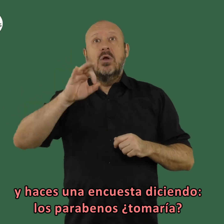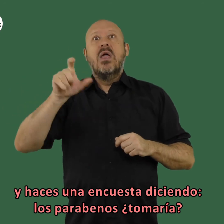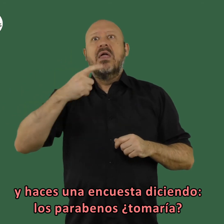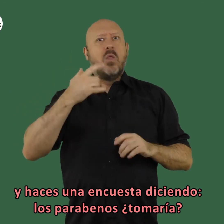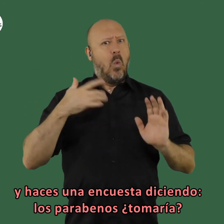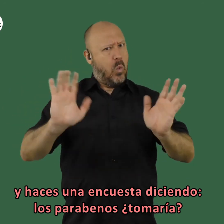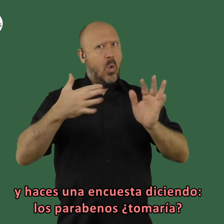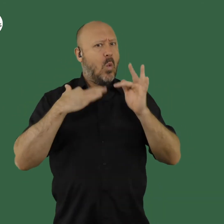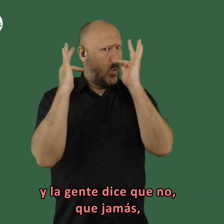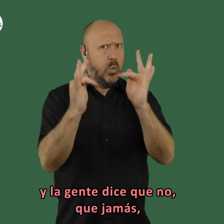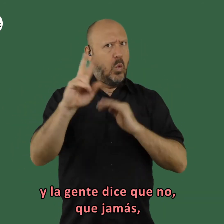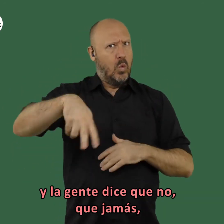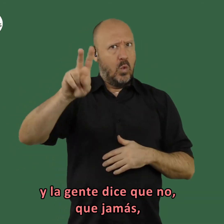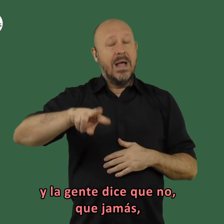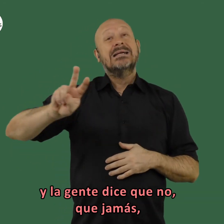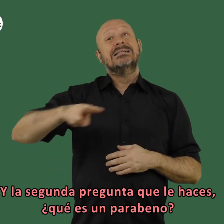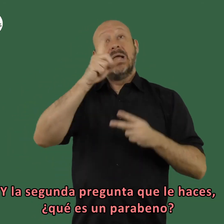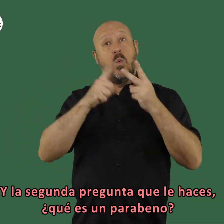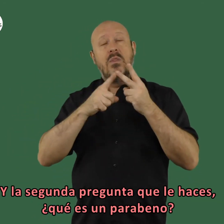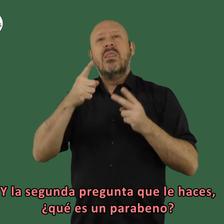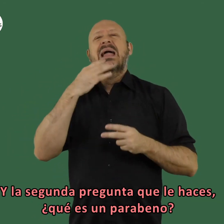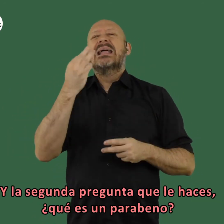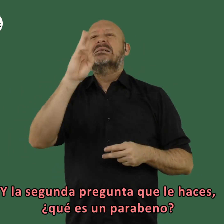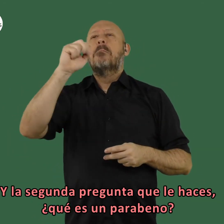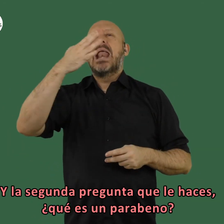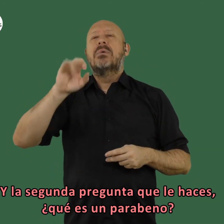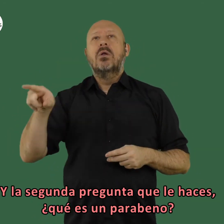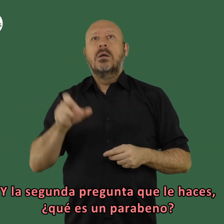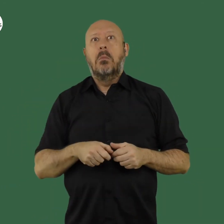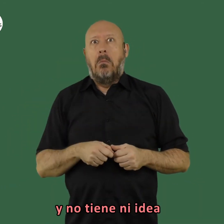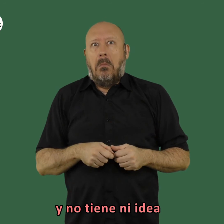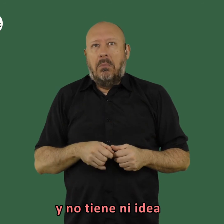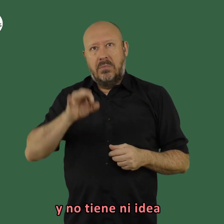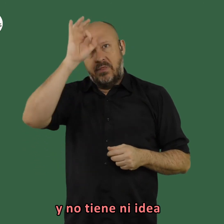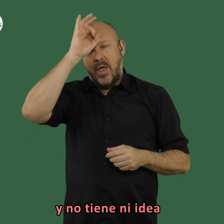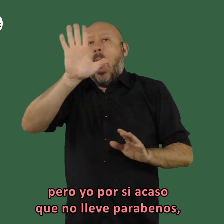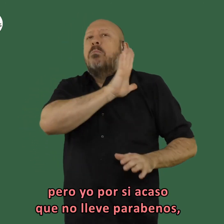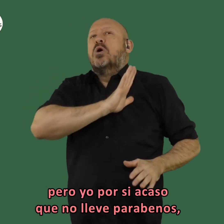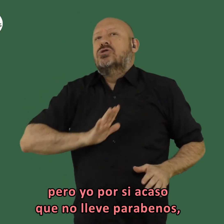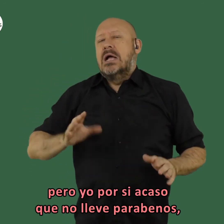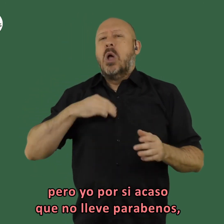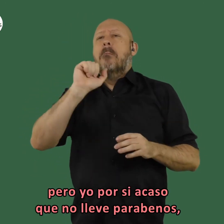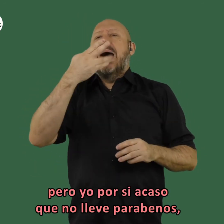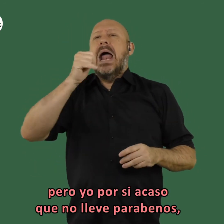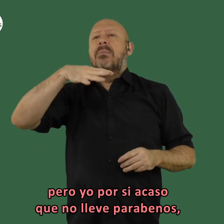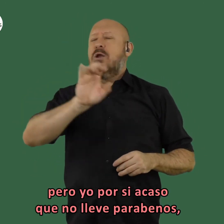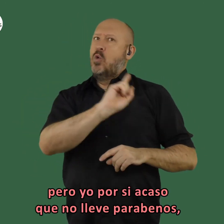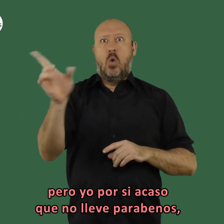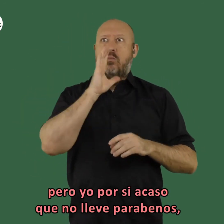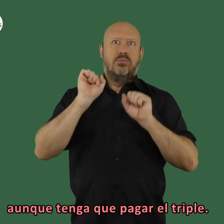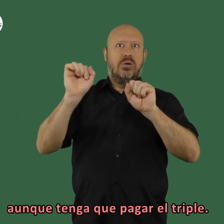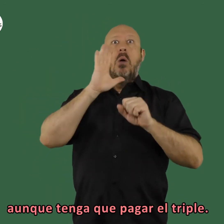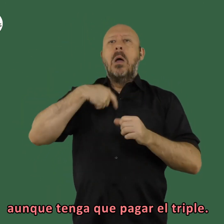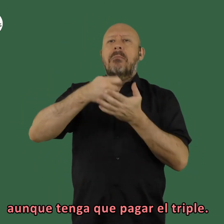parabenos tomaría y la gente dice que no que jamás y la segunda pregunta le hace que es un parabeno y no hay ni idea pero yo por si acaso que no lleve